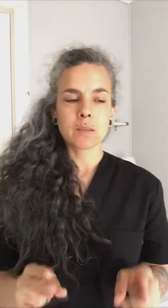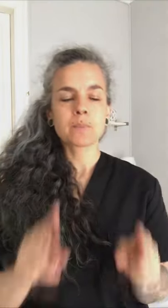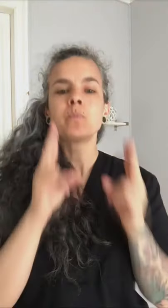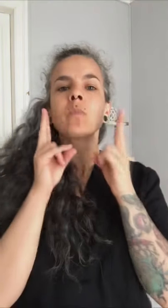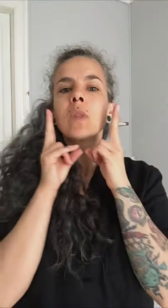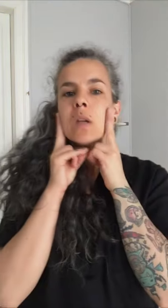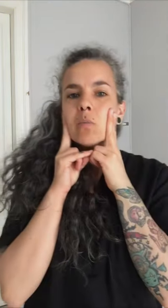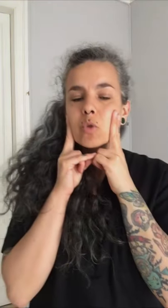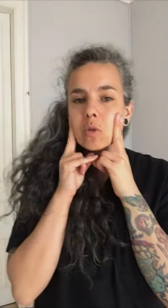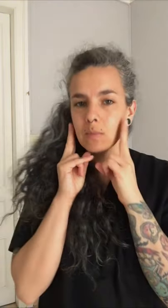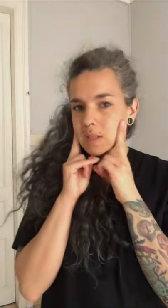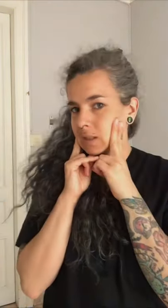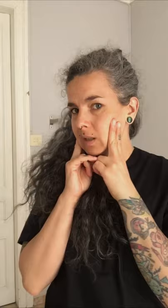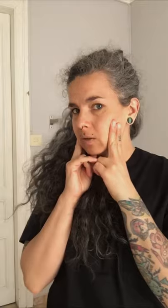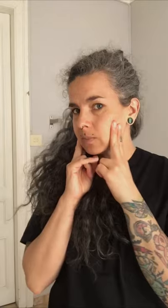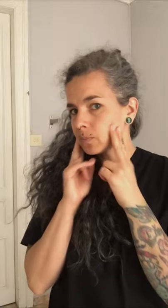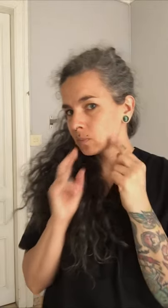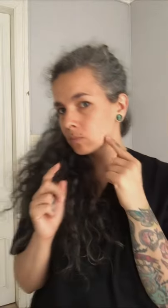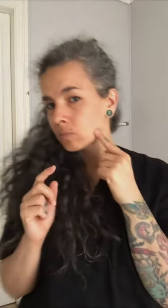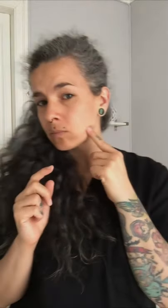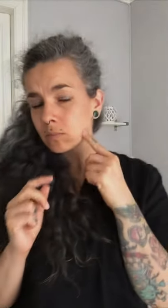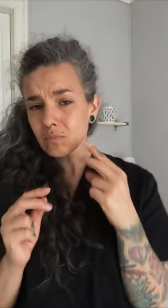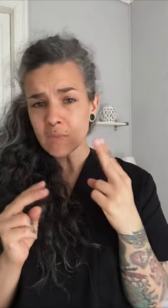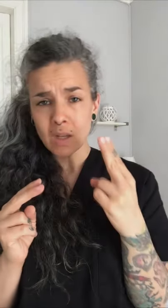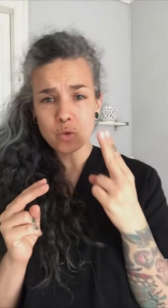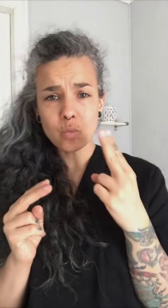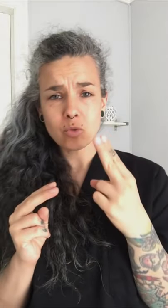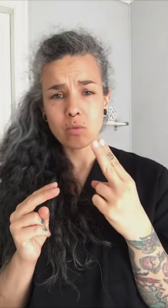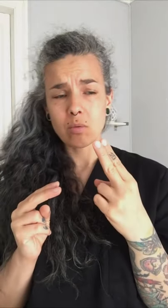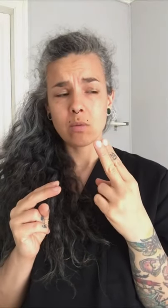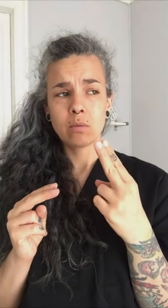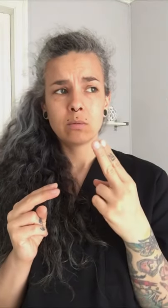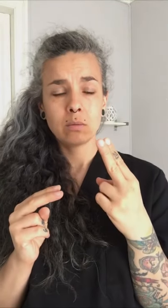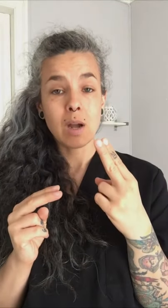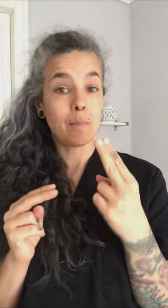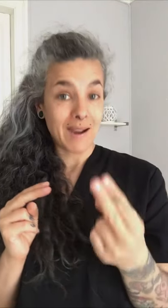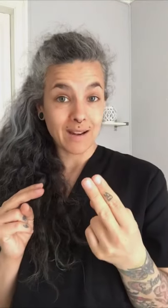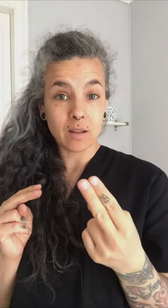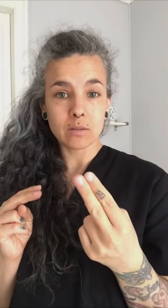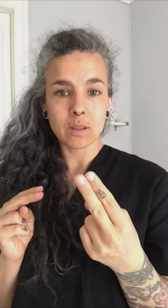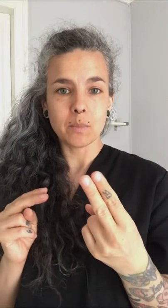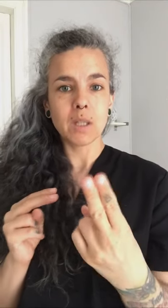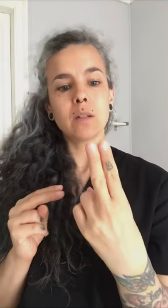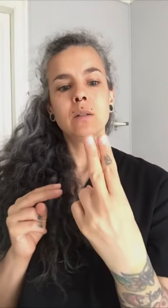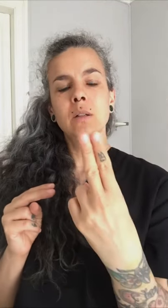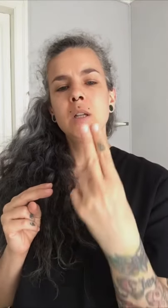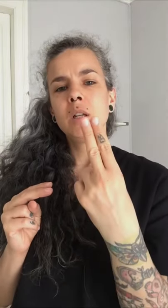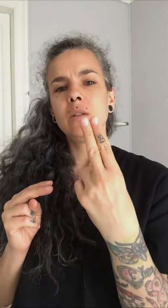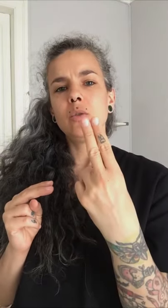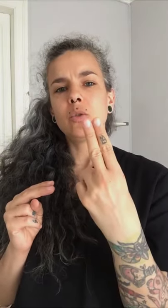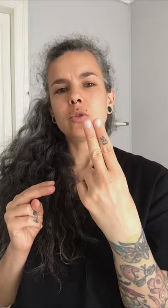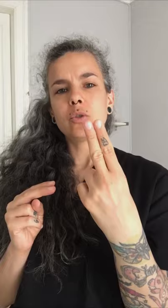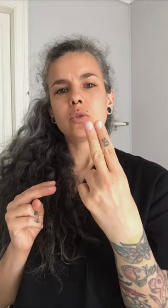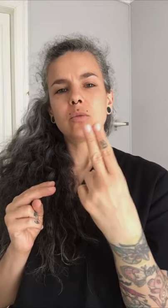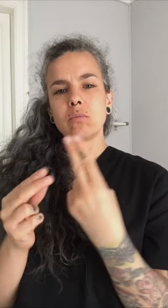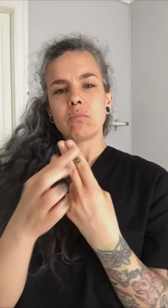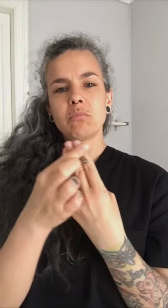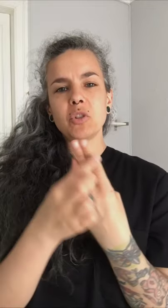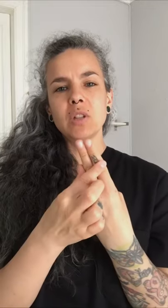El músculo masetero es un músculo aplanado también, de unos dos